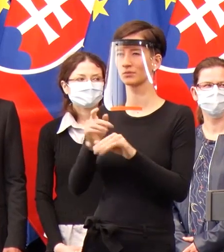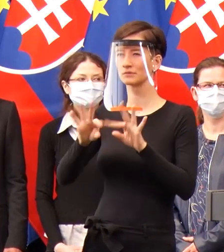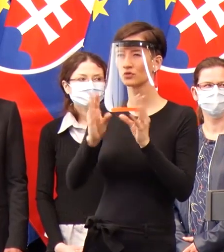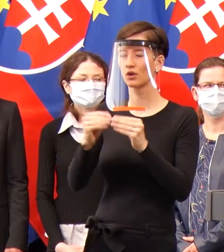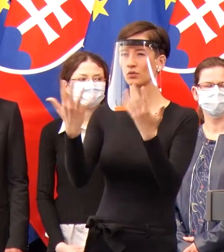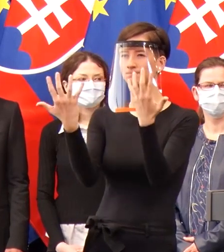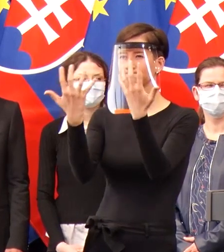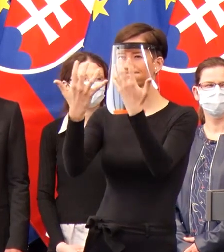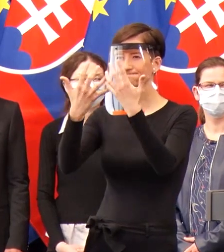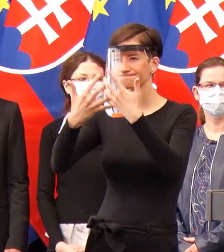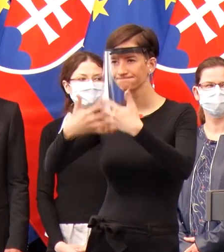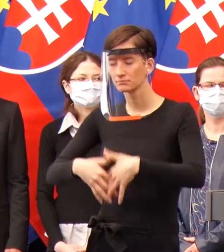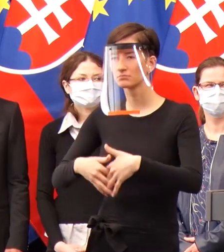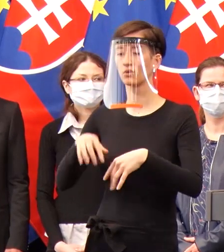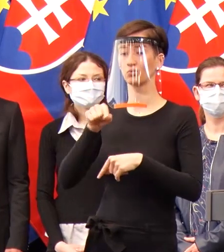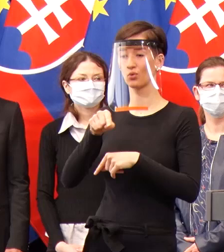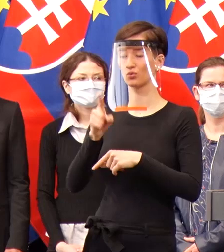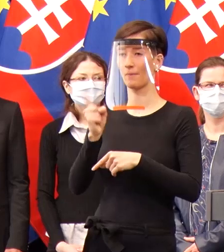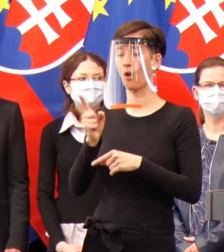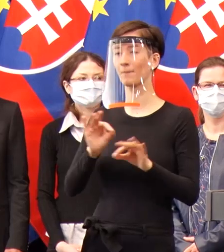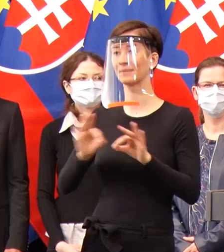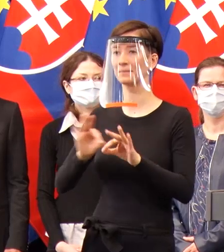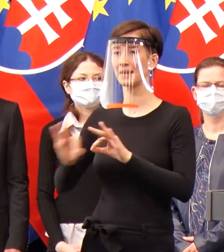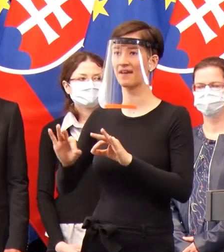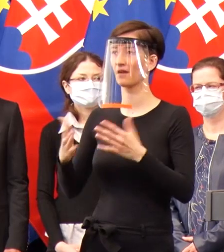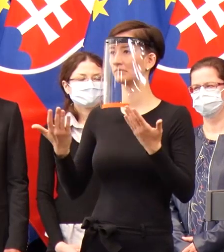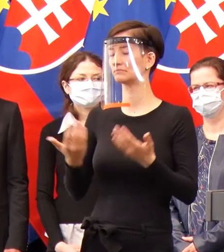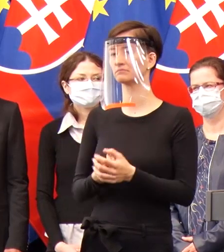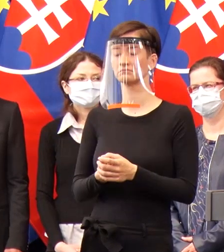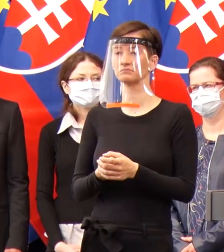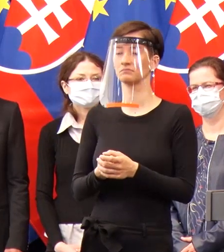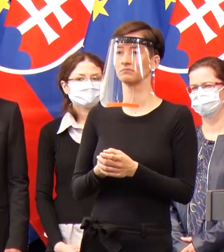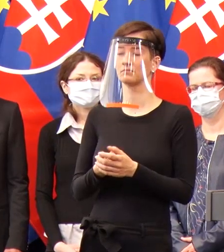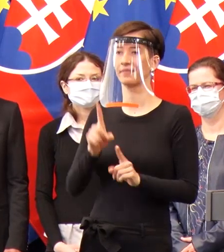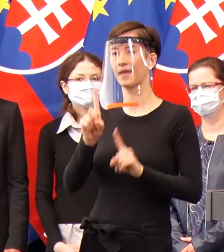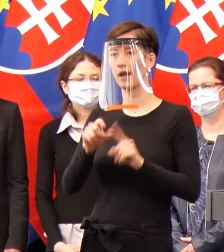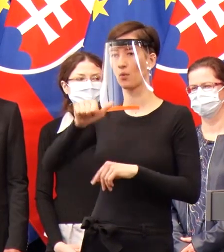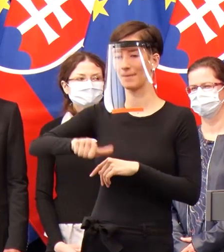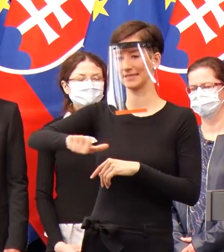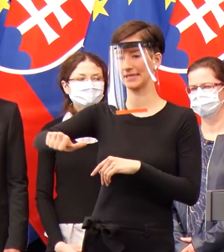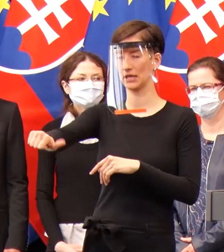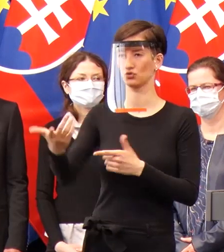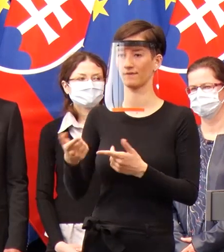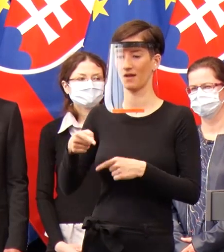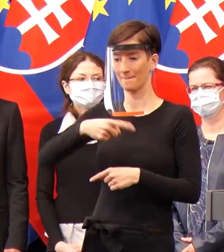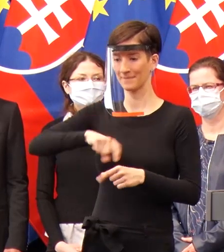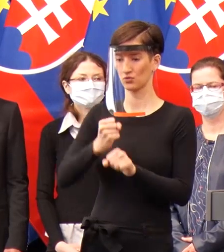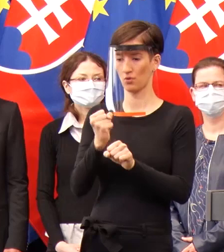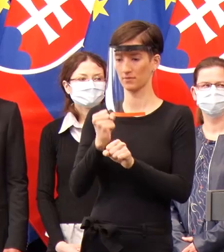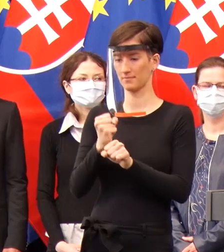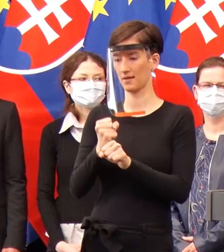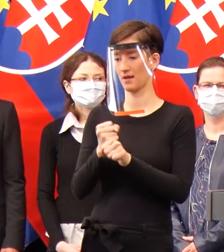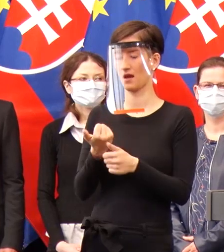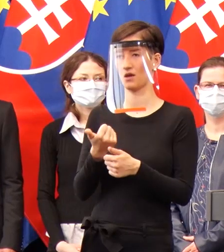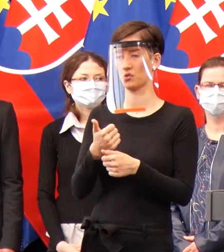štandardných časoch pripravuje niekoľko mesiacov. My to robíme v rozsahu niekoľko dní. Čiže